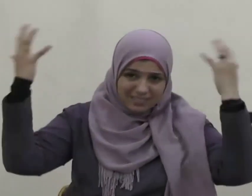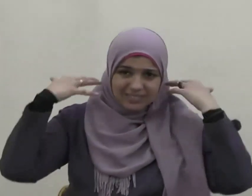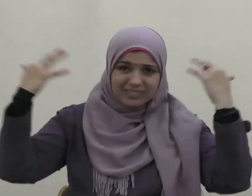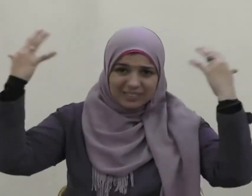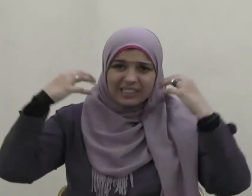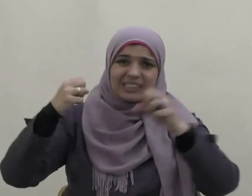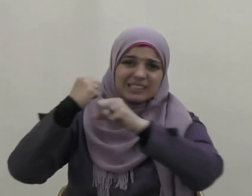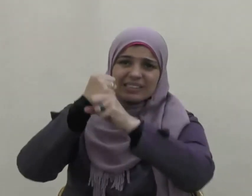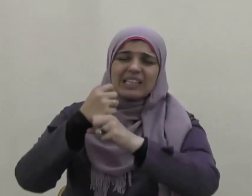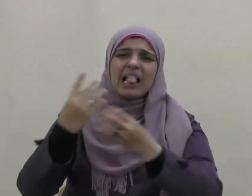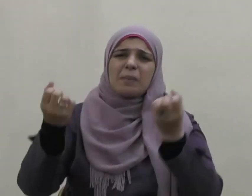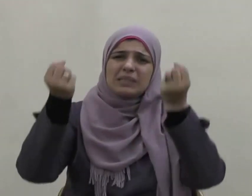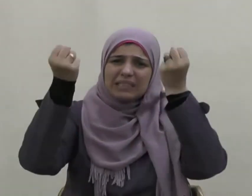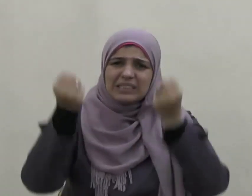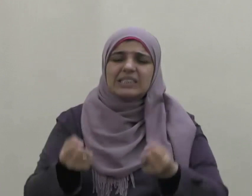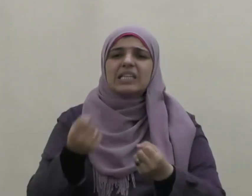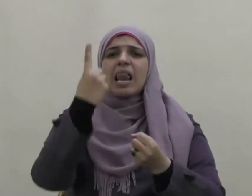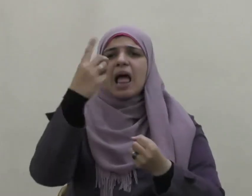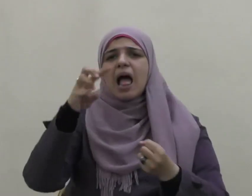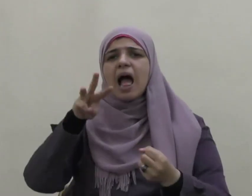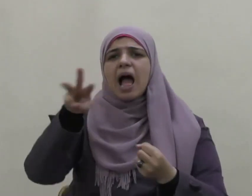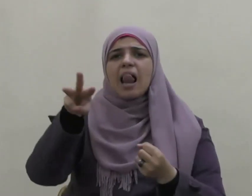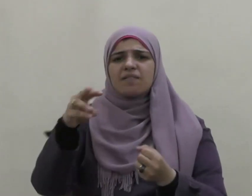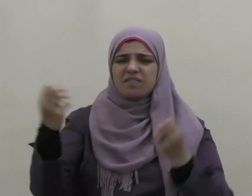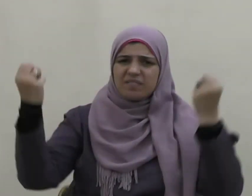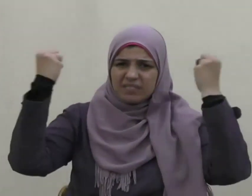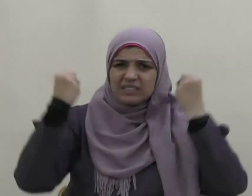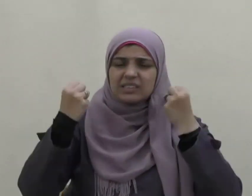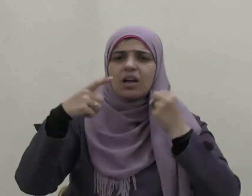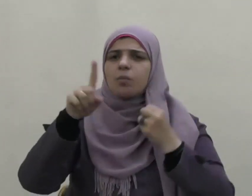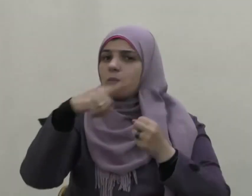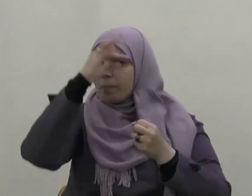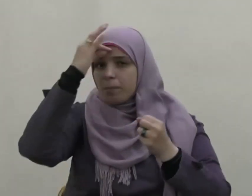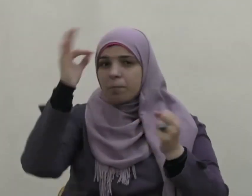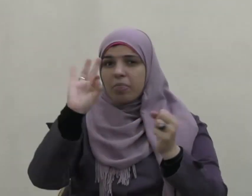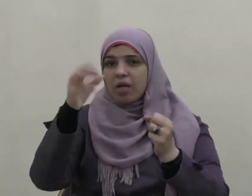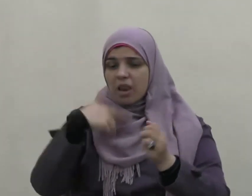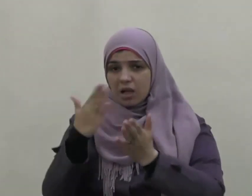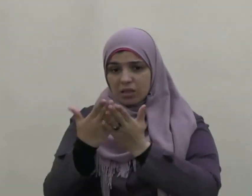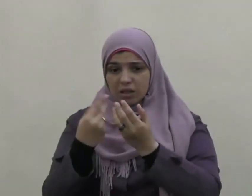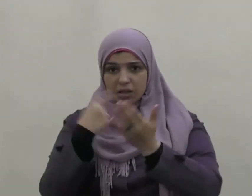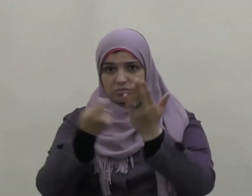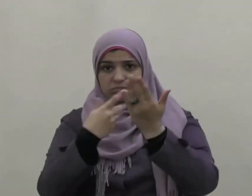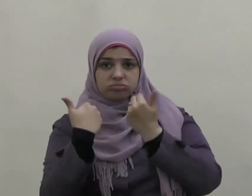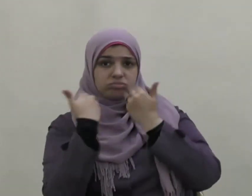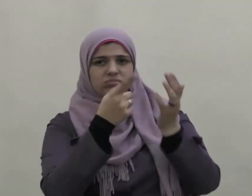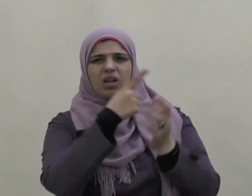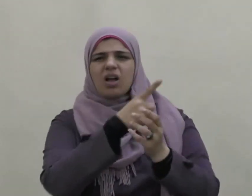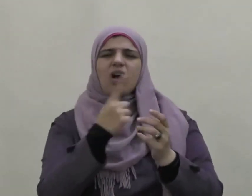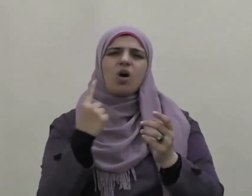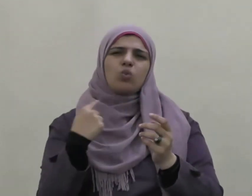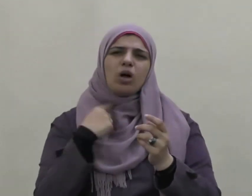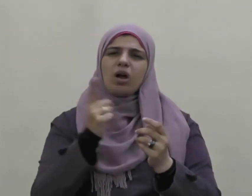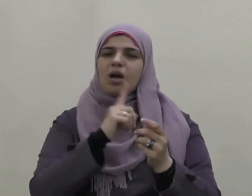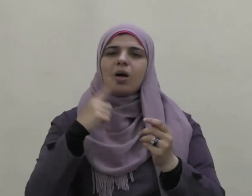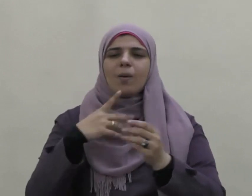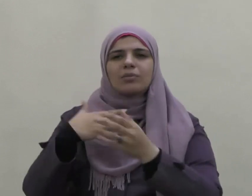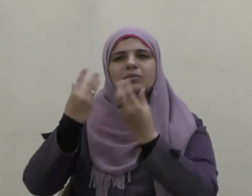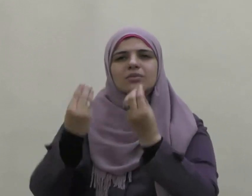منها ألف ركل فإذا أتاك كتابي هذا فلا أعرف أنه يحمل